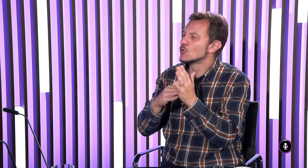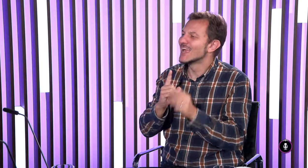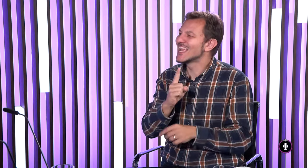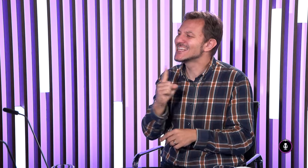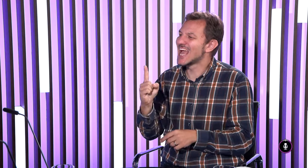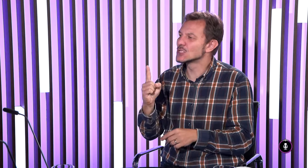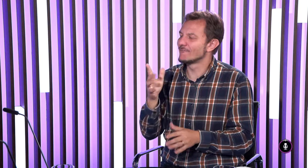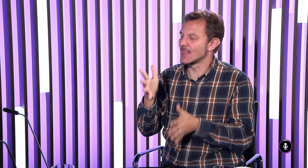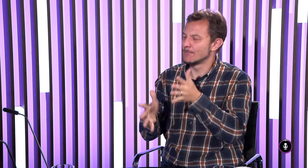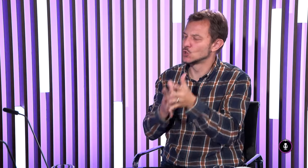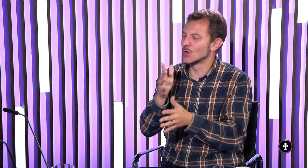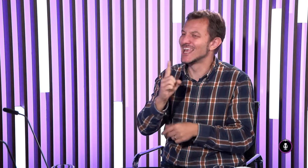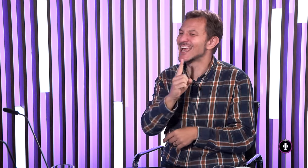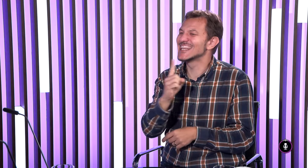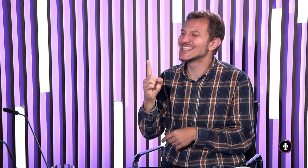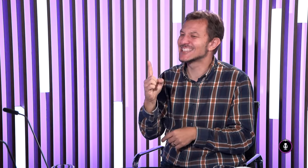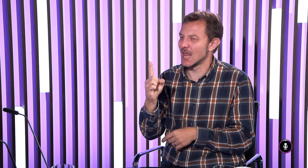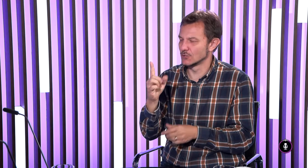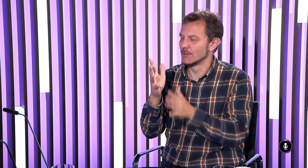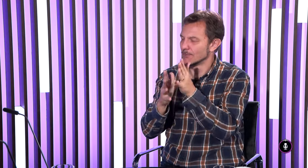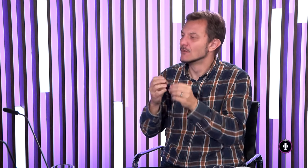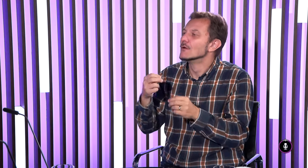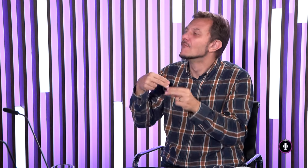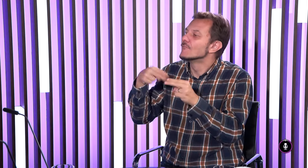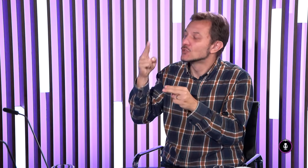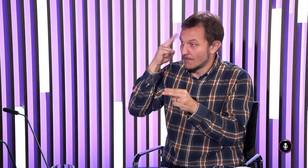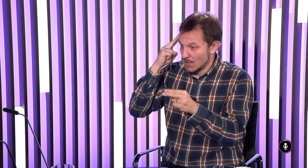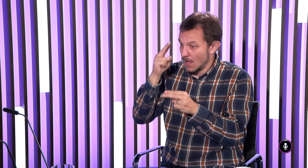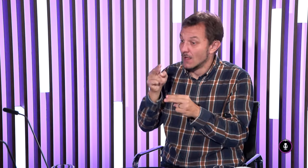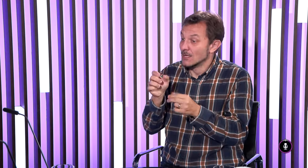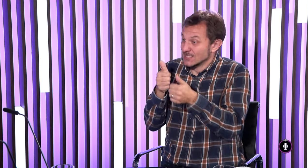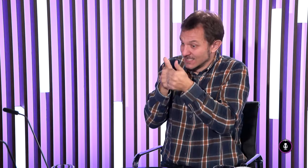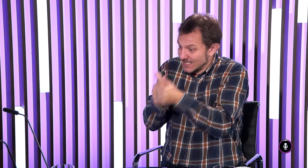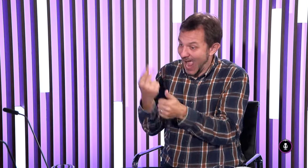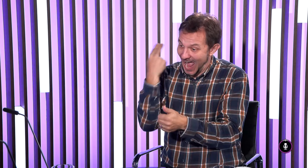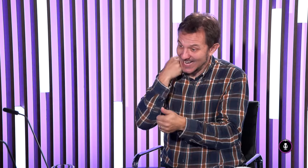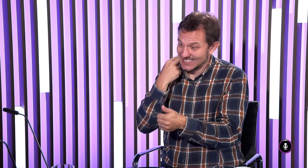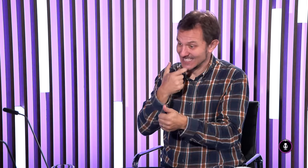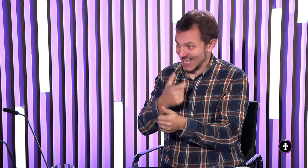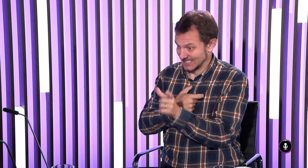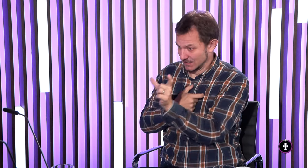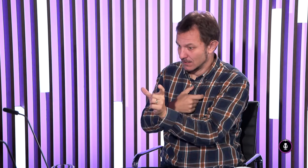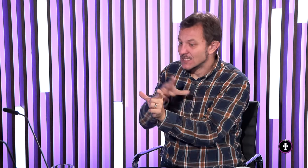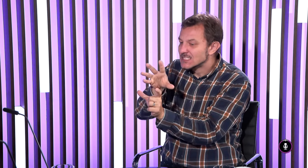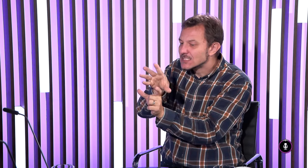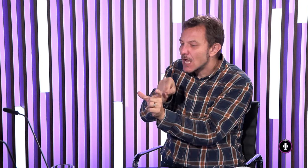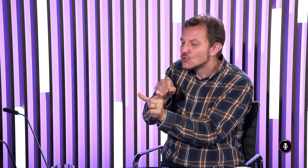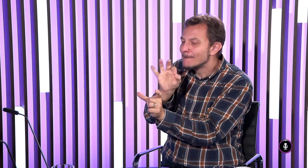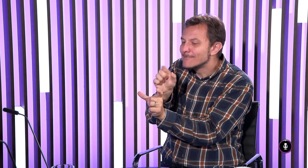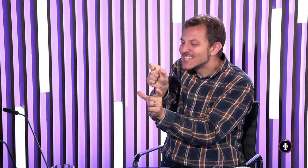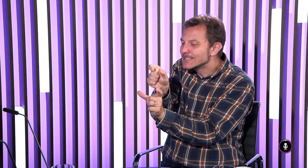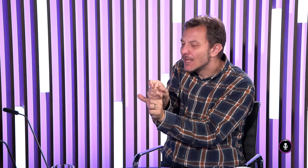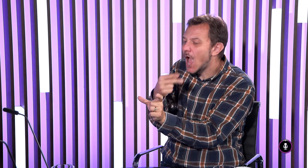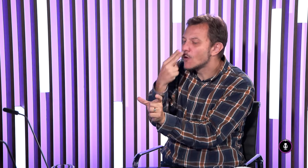vnímajú tie posunky, tam používajú veľmi inicializované posunky a čo to znamená, že v anglickom jazyku